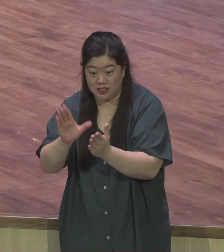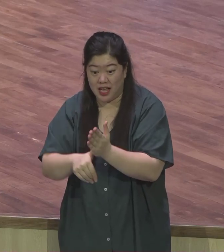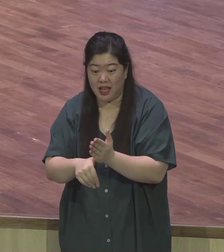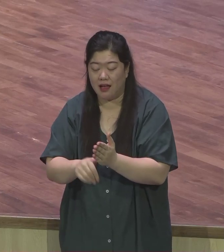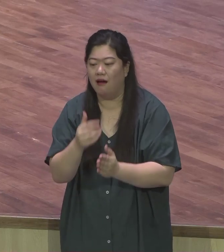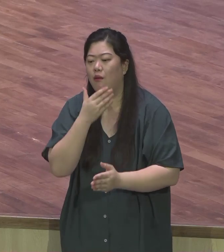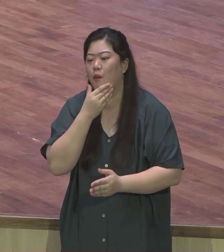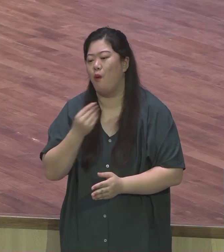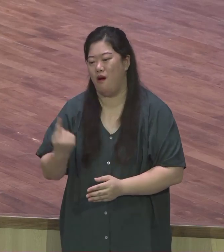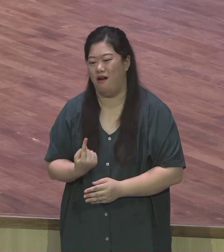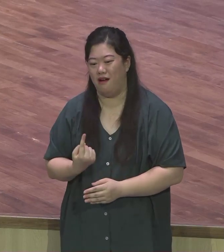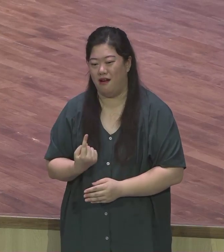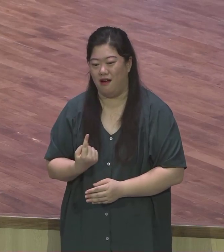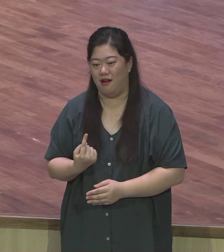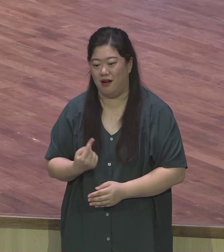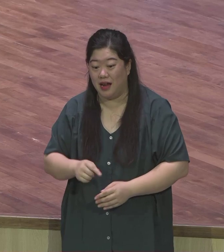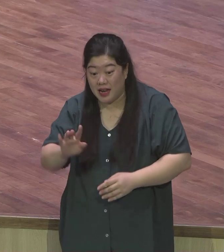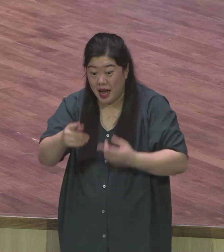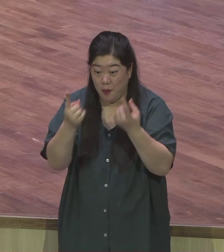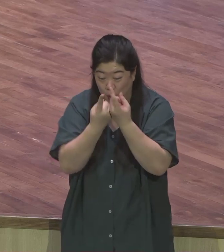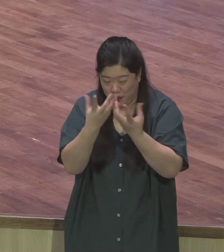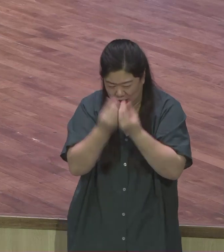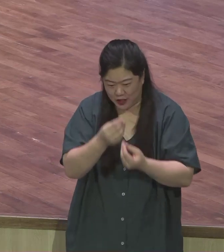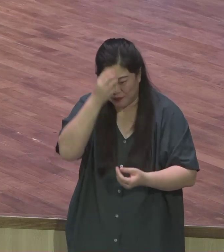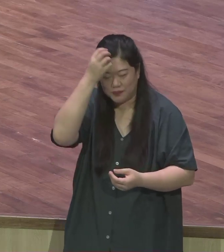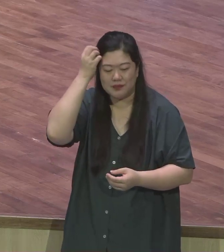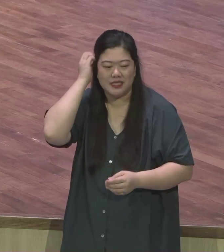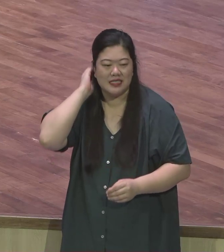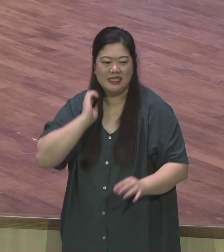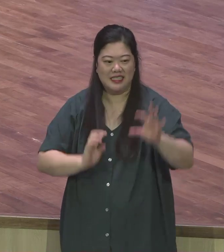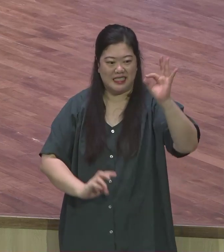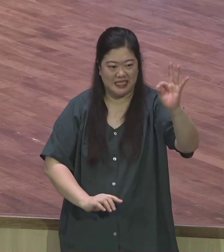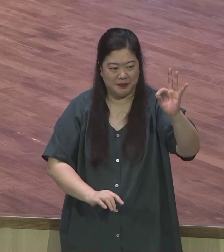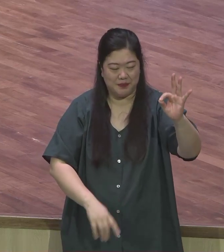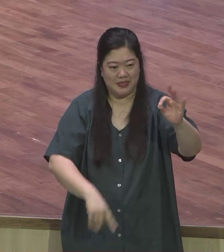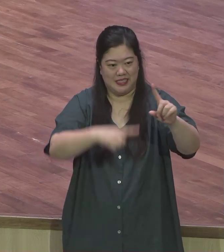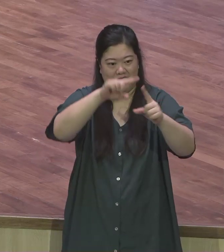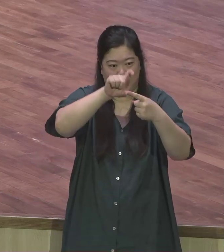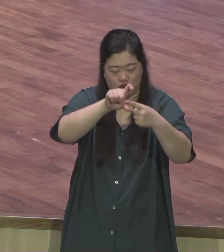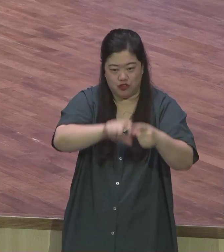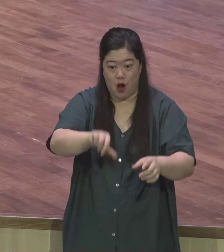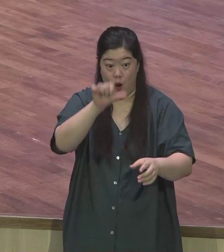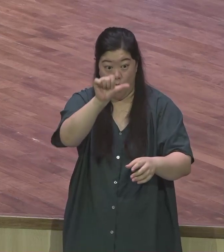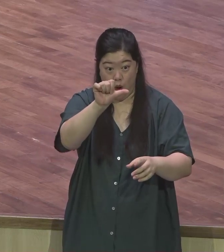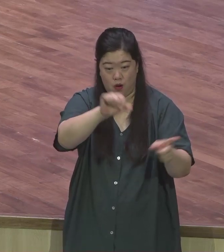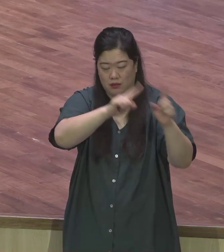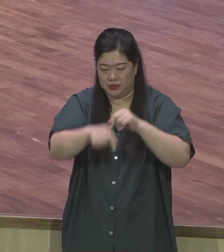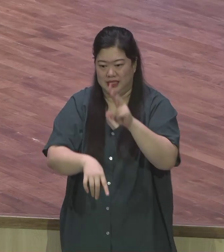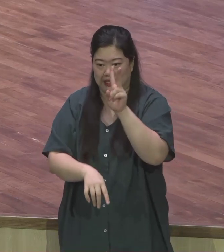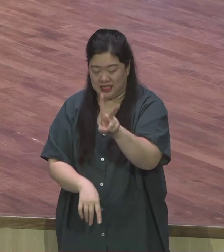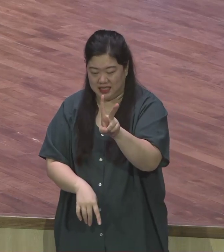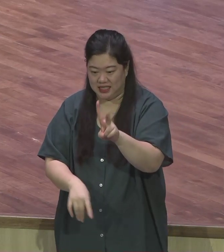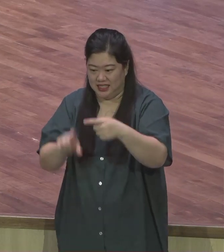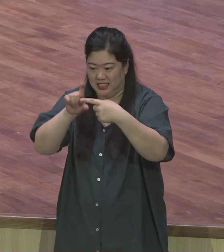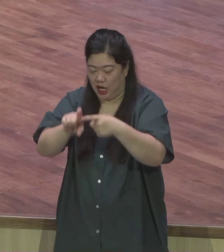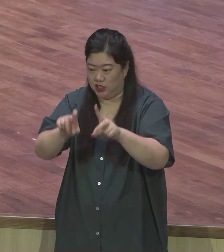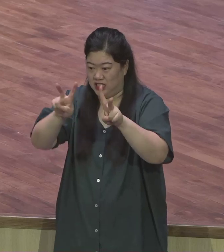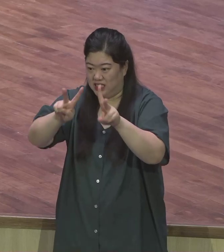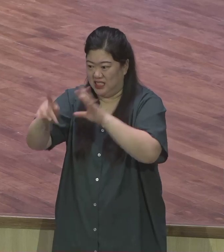그 결과는 계속 0이 나올 수밖에 없지만 우리가 어떤 수에 무슨 수인지 거기에 무한대를 곱하면 무한대의 숫자가 나올